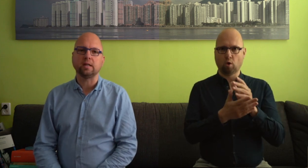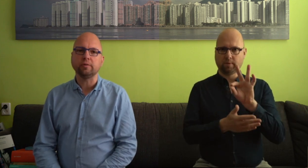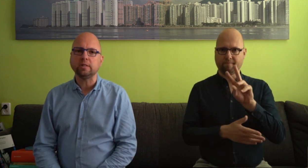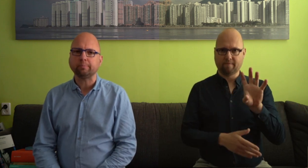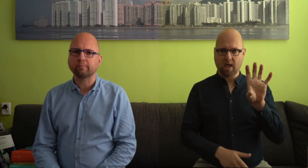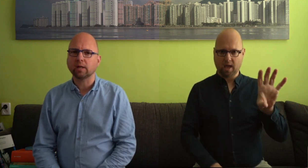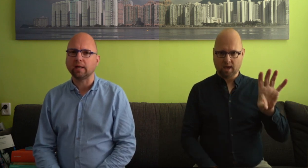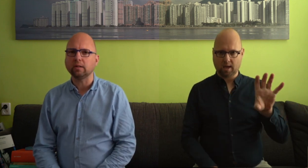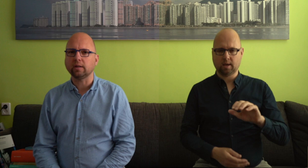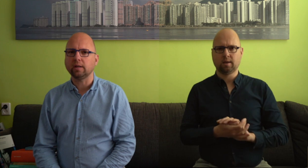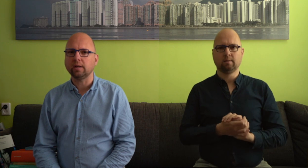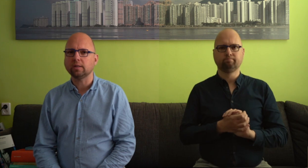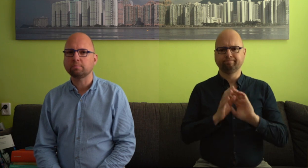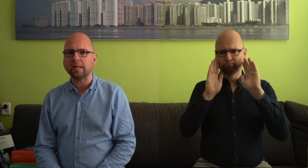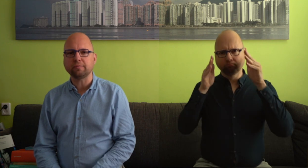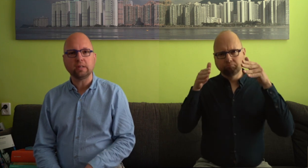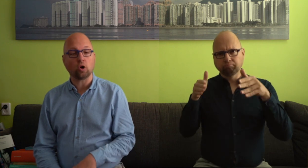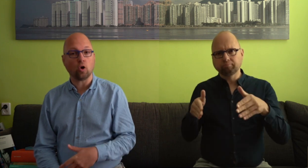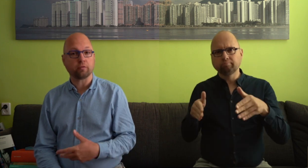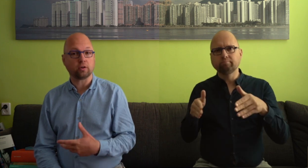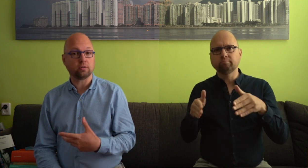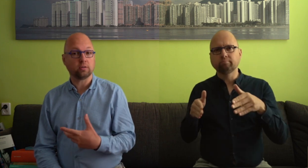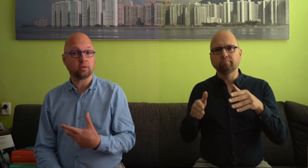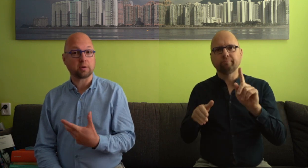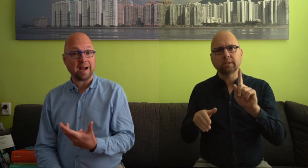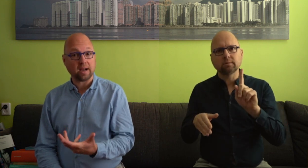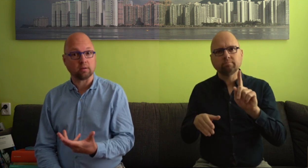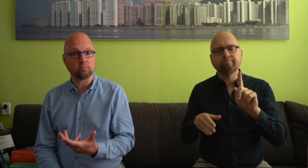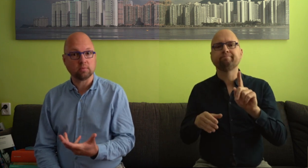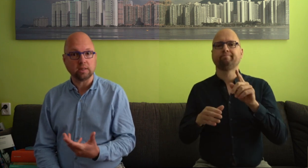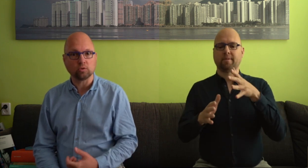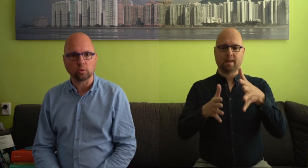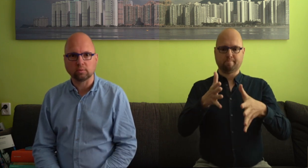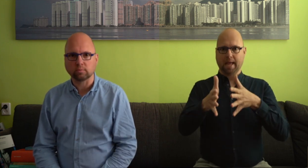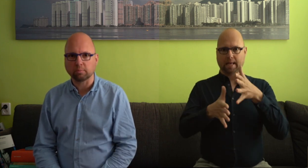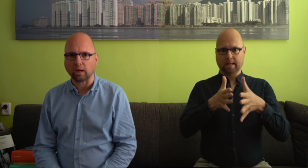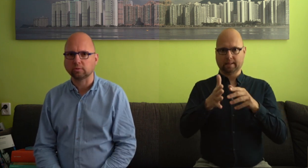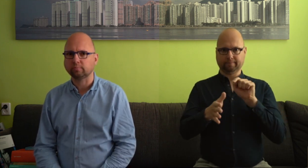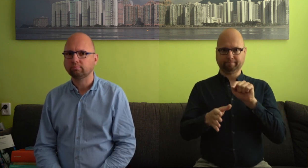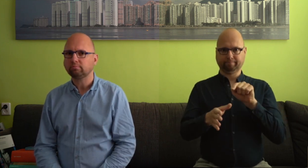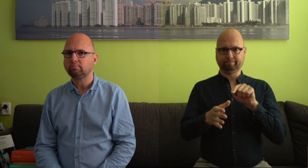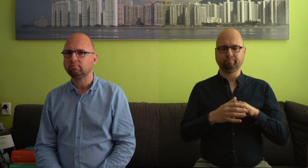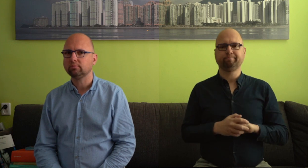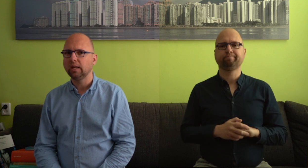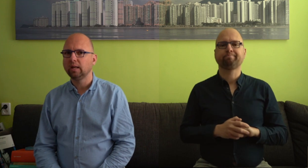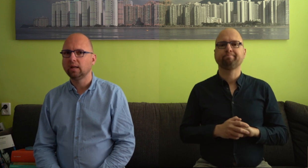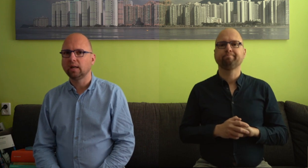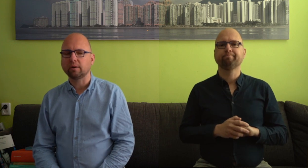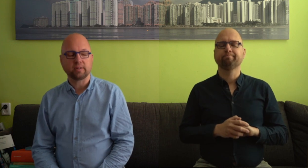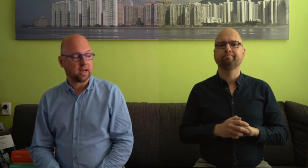televisie. En heel specifiek over de gebaren die die tolk gebruikt. Ik heb vandaag